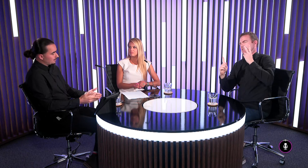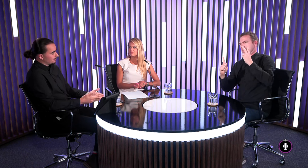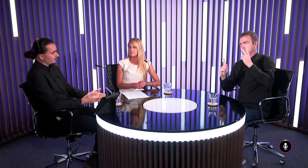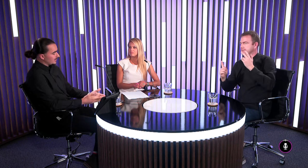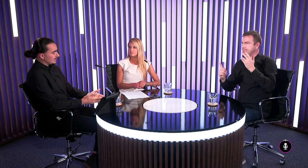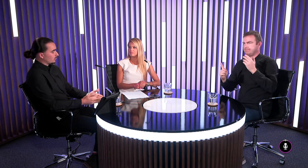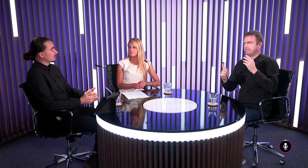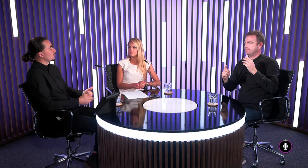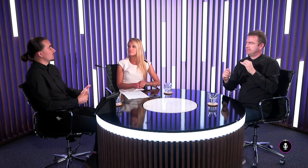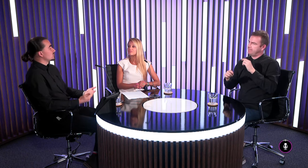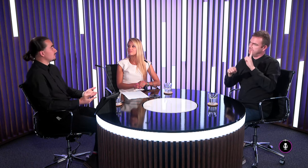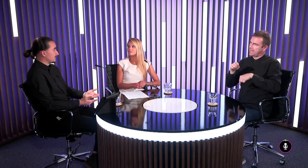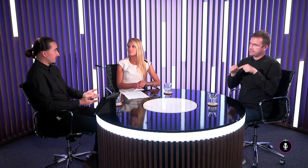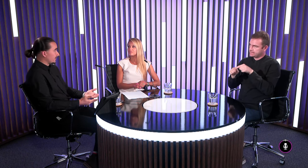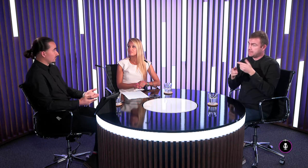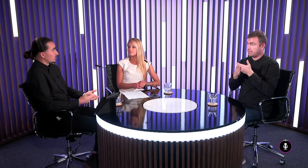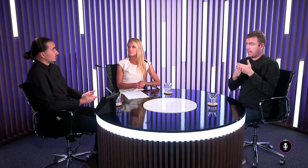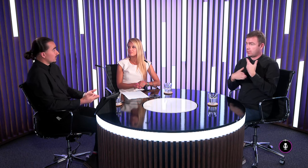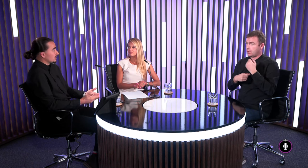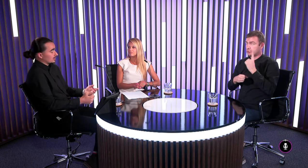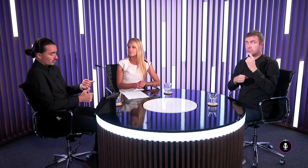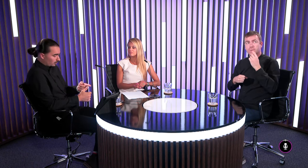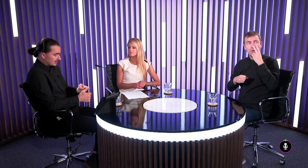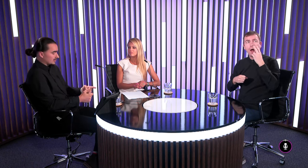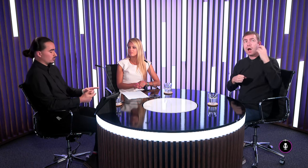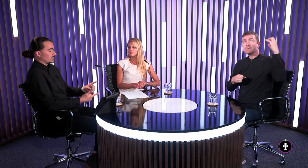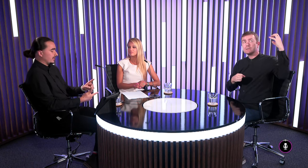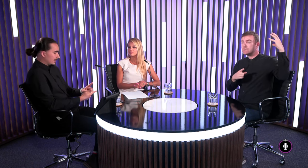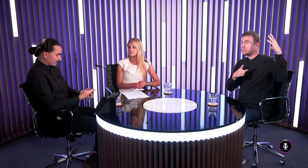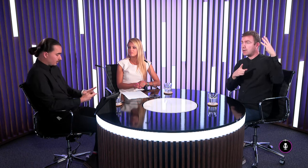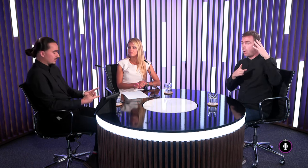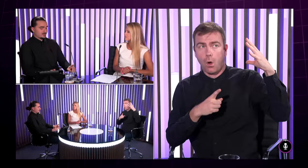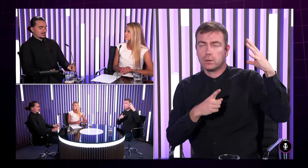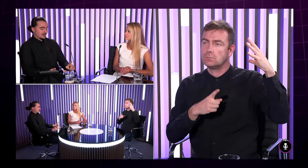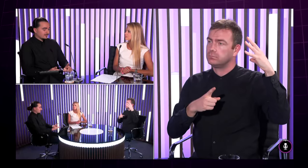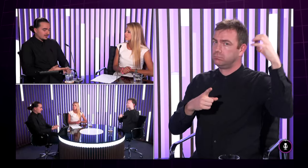toto je jedna z takých vecí na ktoré ten tlmočník musí myslieť že naozaj oblieť sa slušne